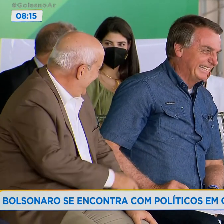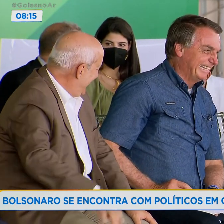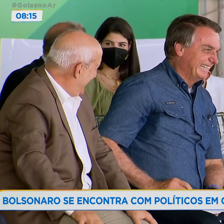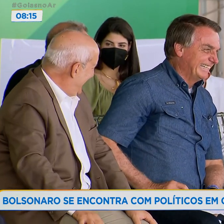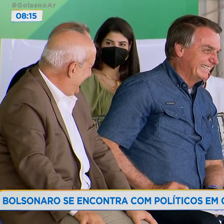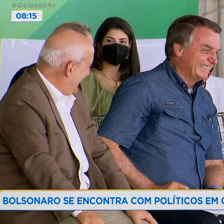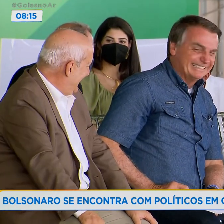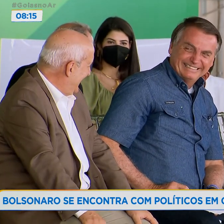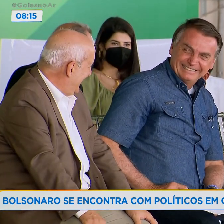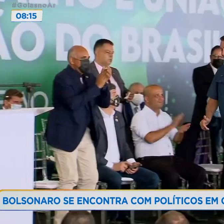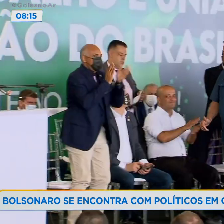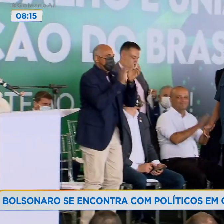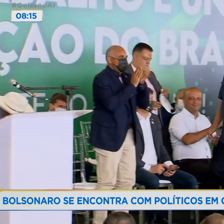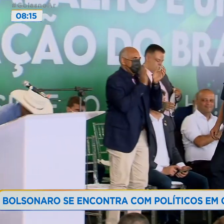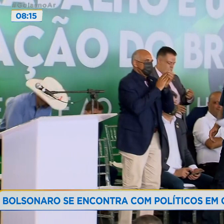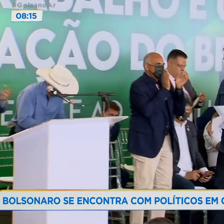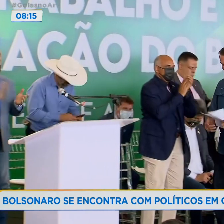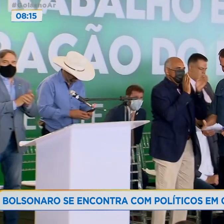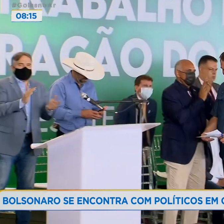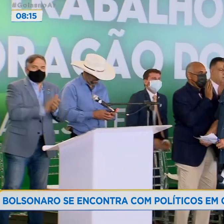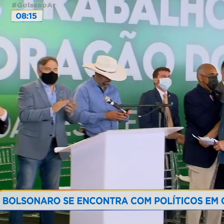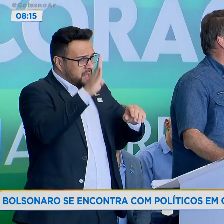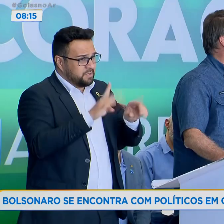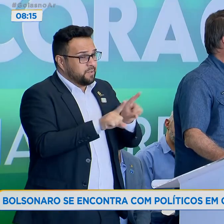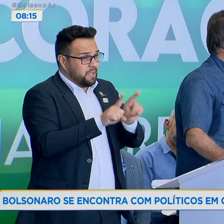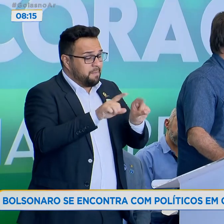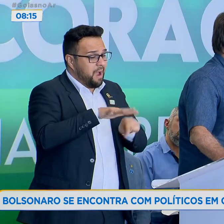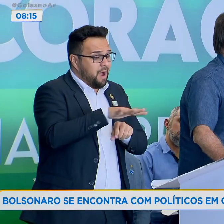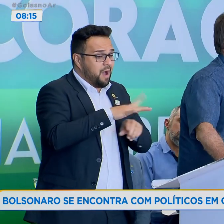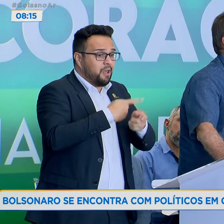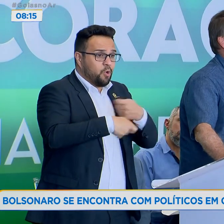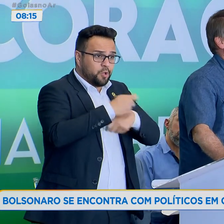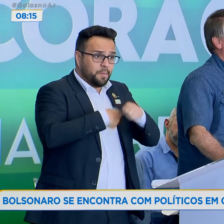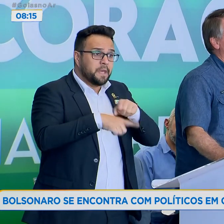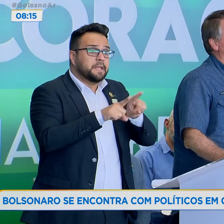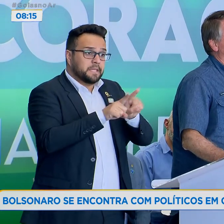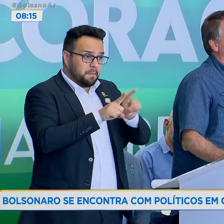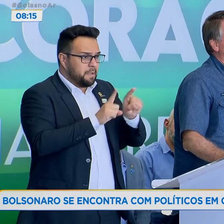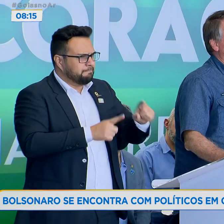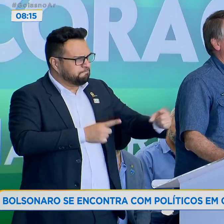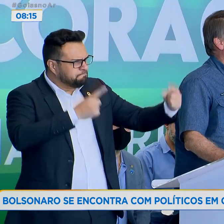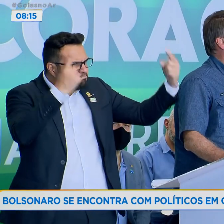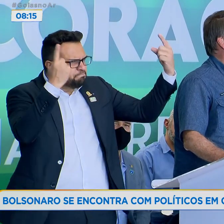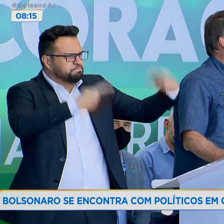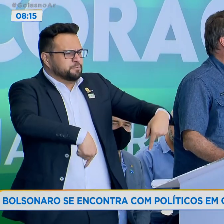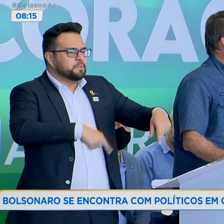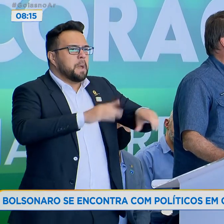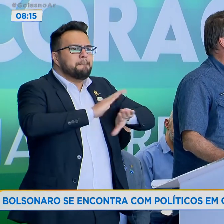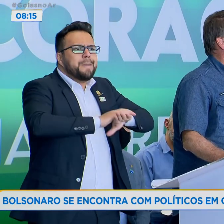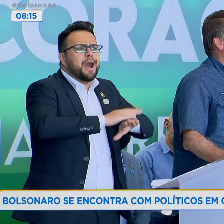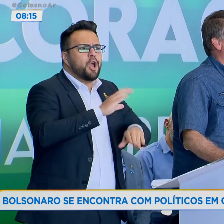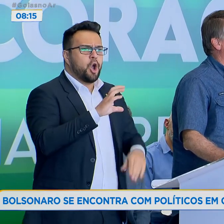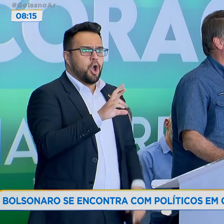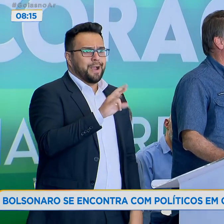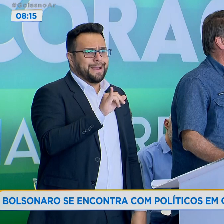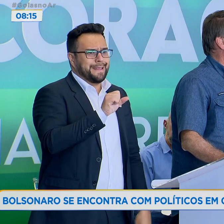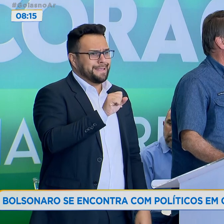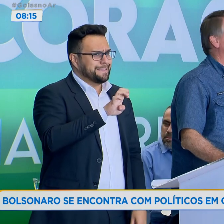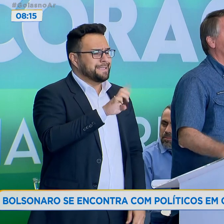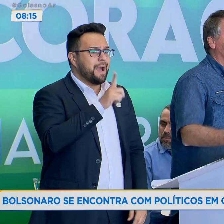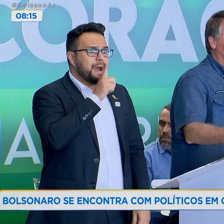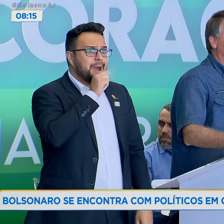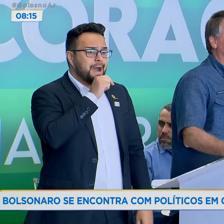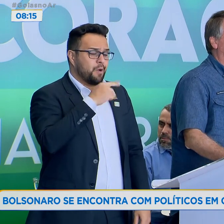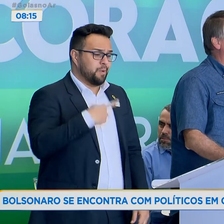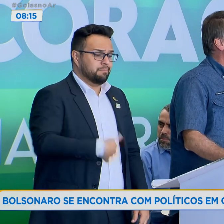consequências da pandemia e da seca prolongada. Enfrentamos também uma das maiores crises hidrológicas do